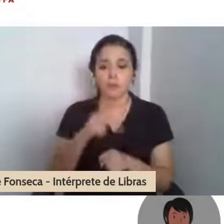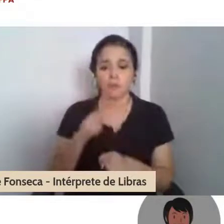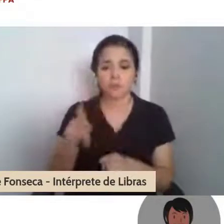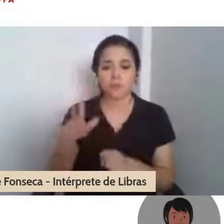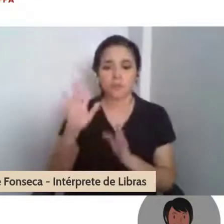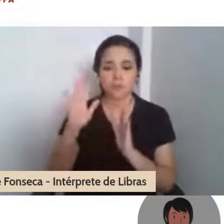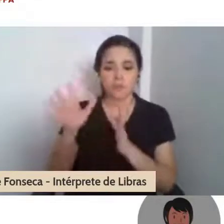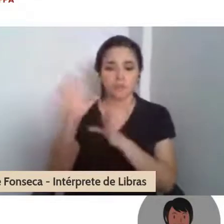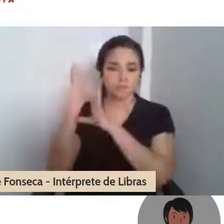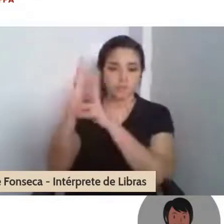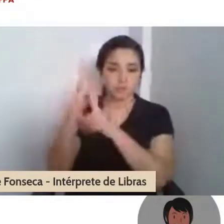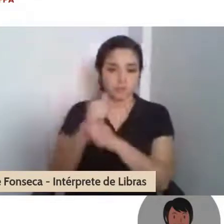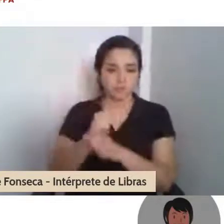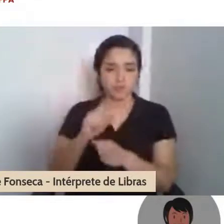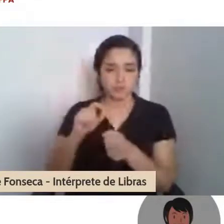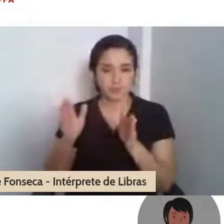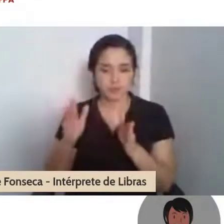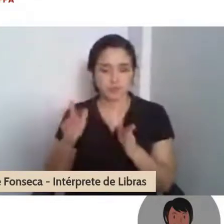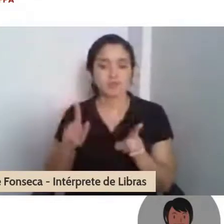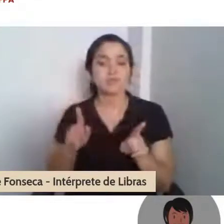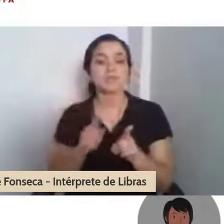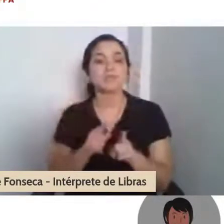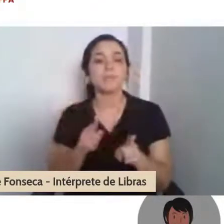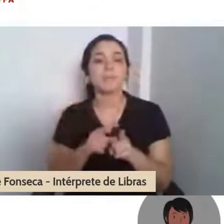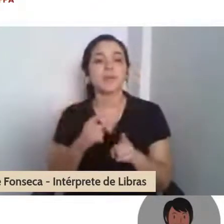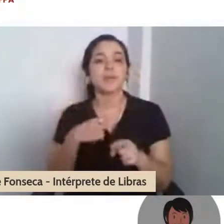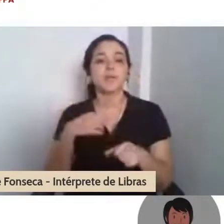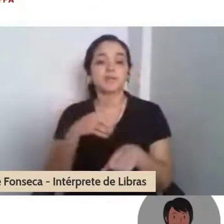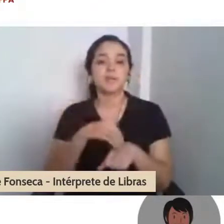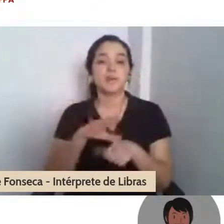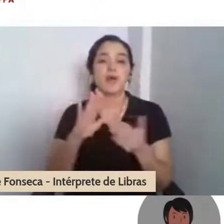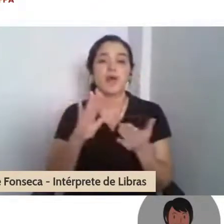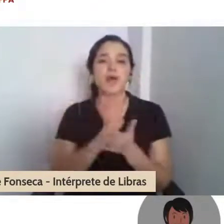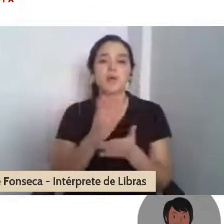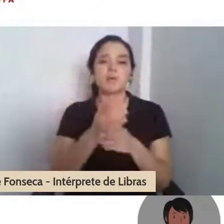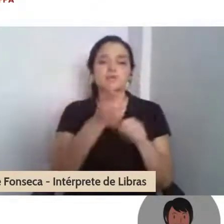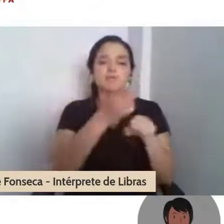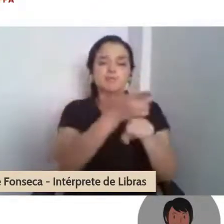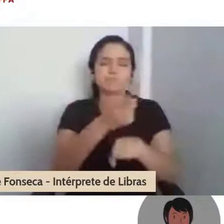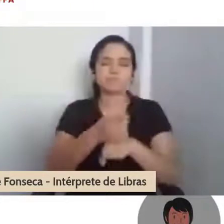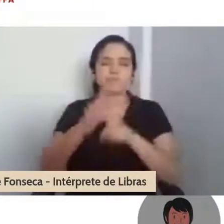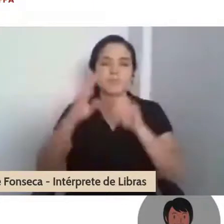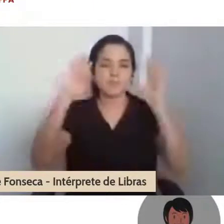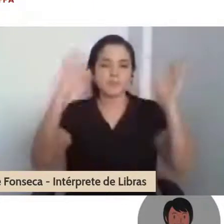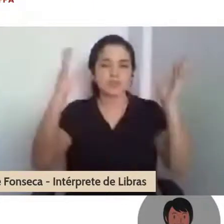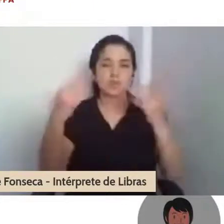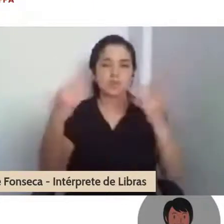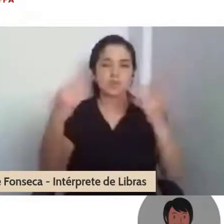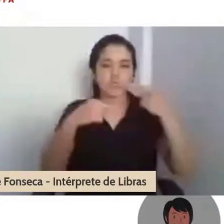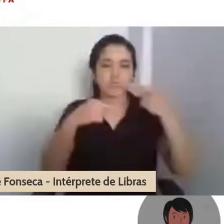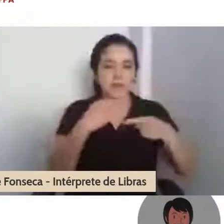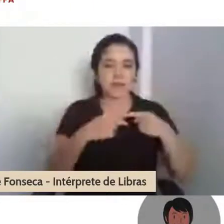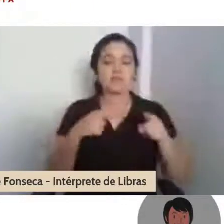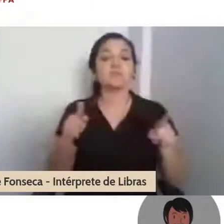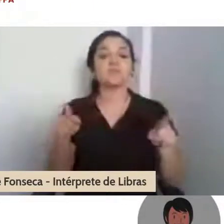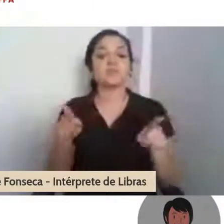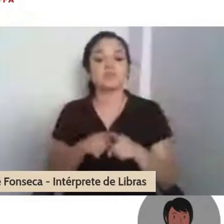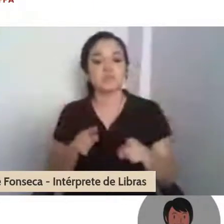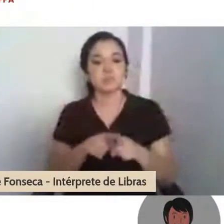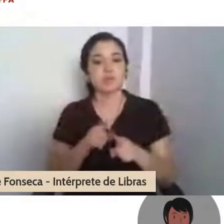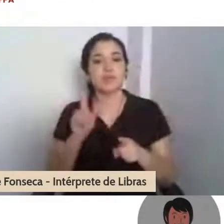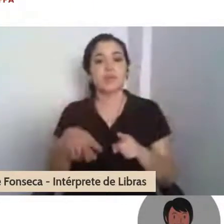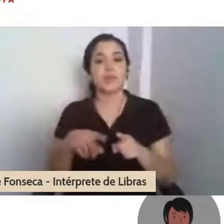reflexões para o debate e, bem como, também objetivamos apresentar propostas